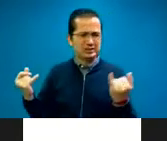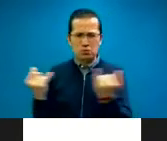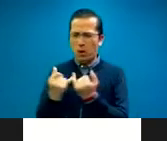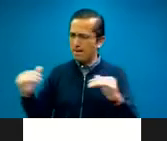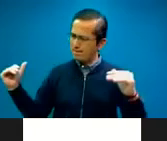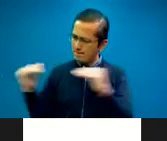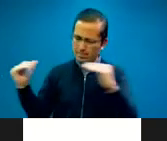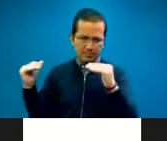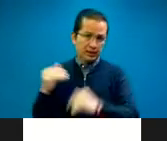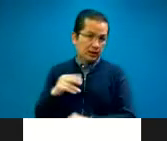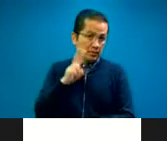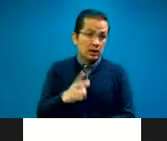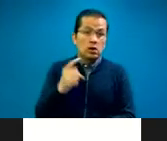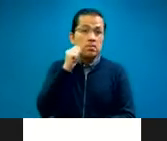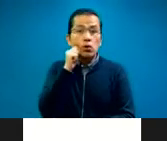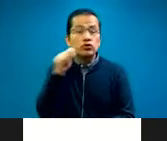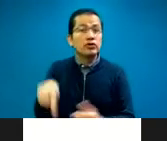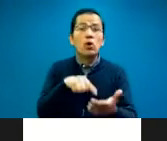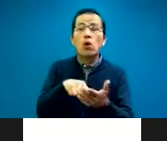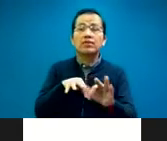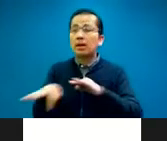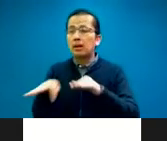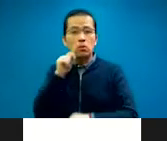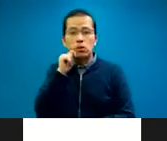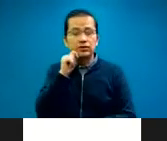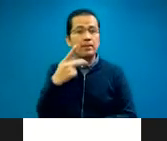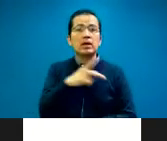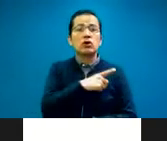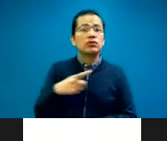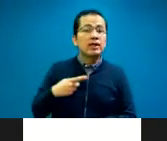tengan la misma capacitación y puedan ejercer el mismo trabajo.